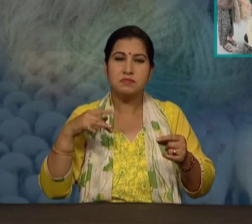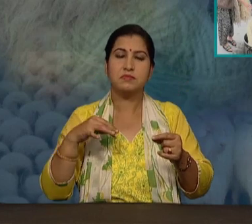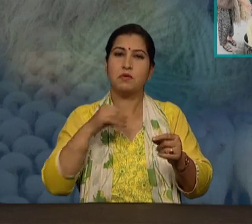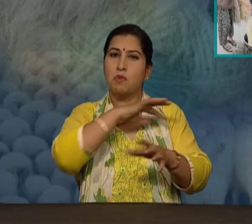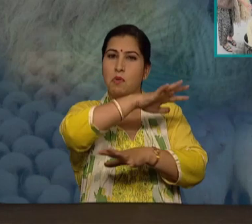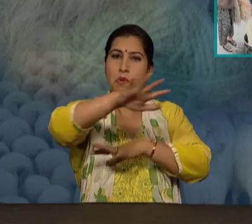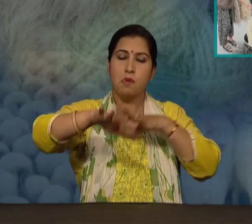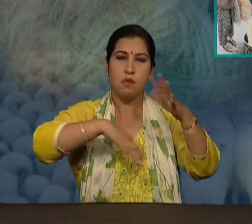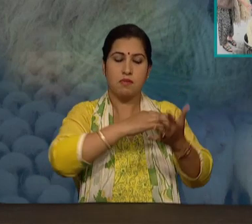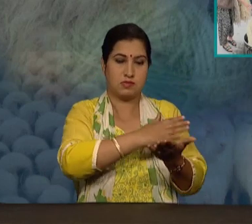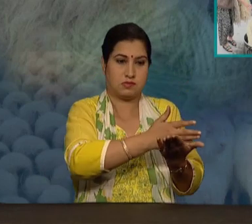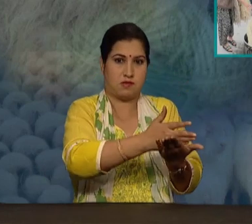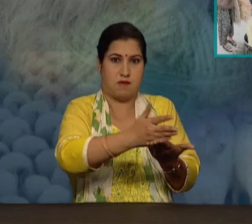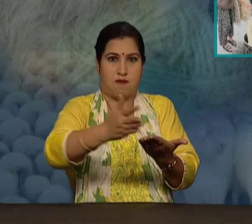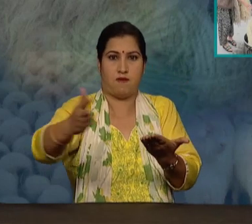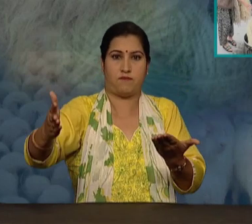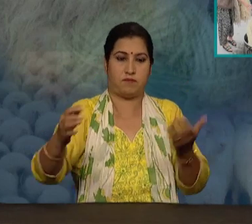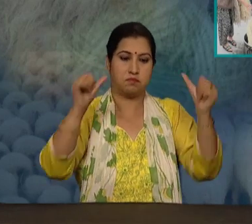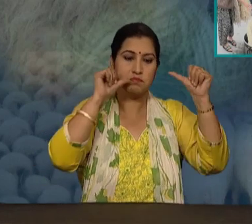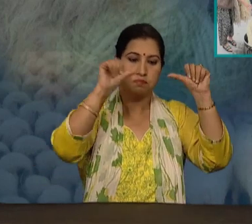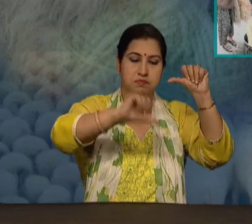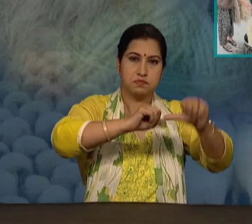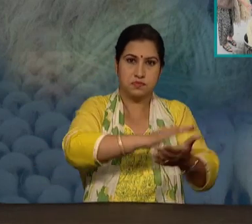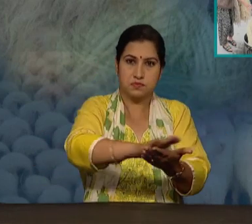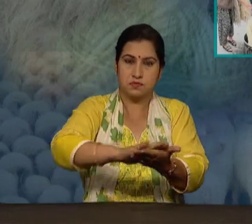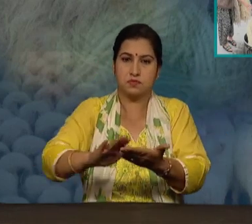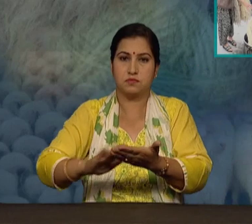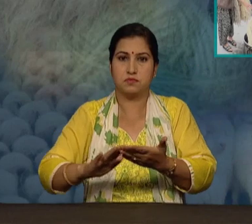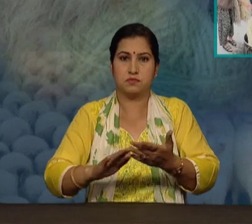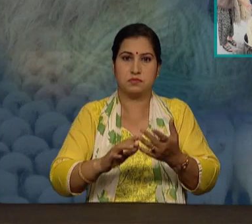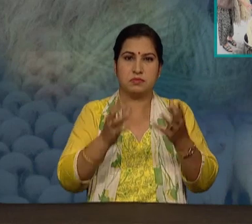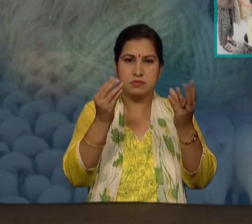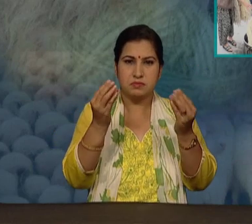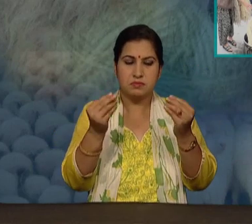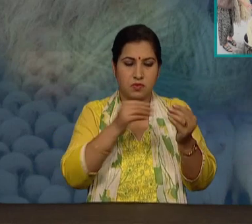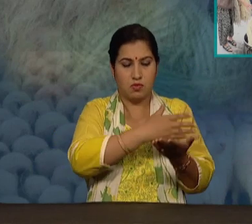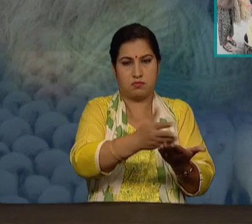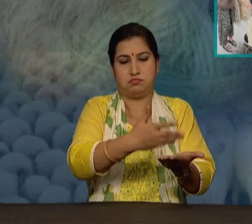और गर्द निकल जाए